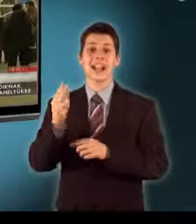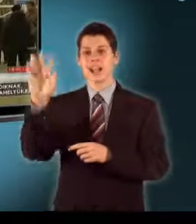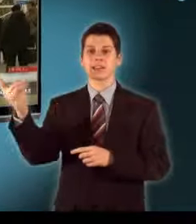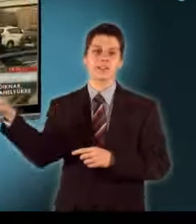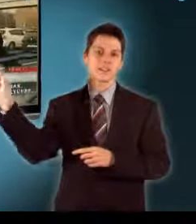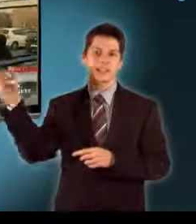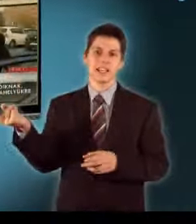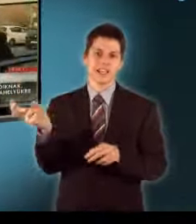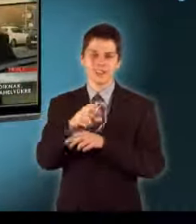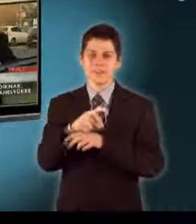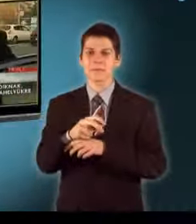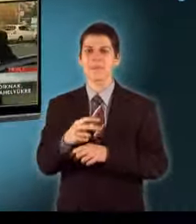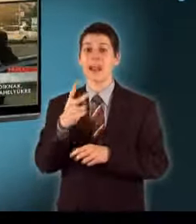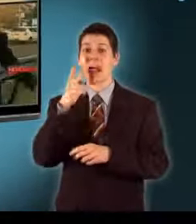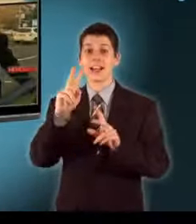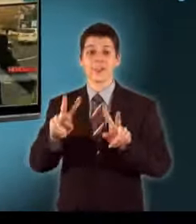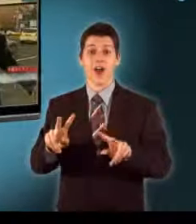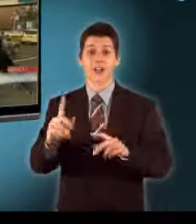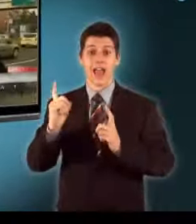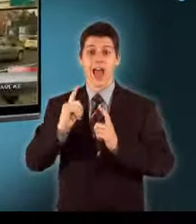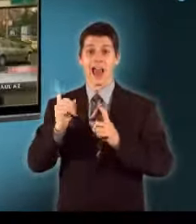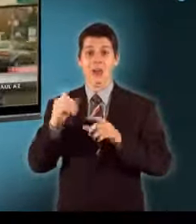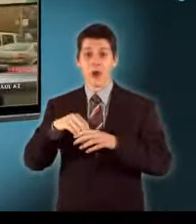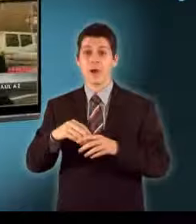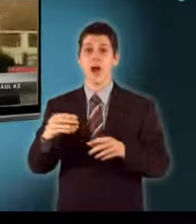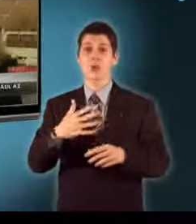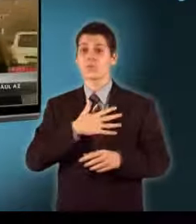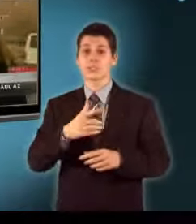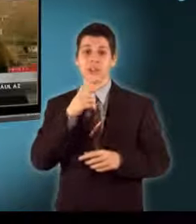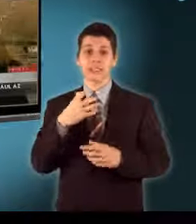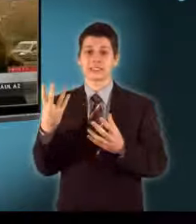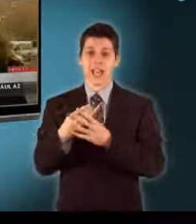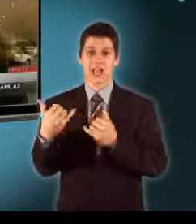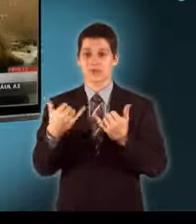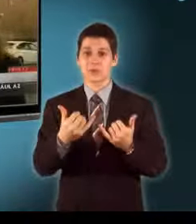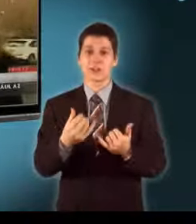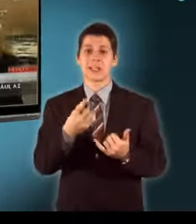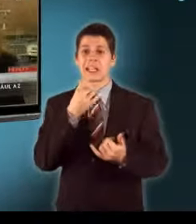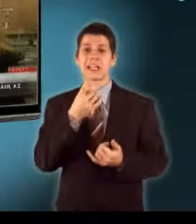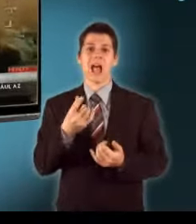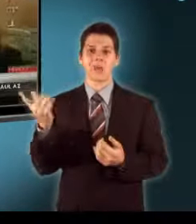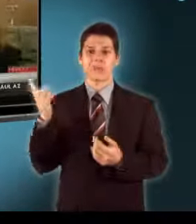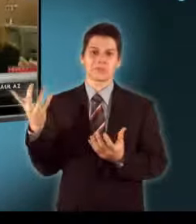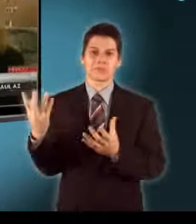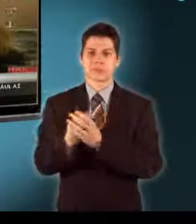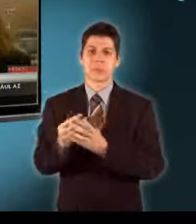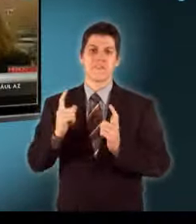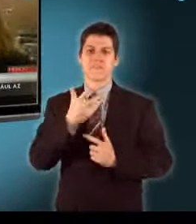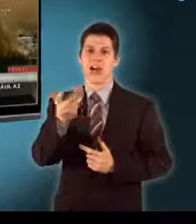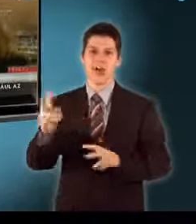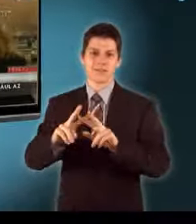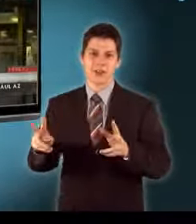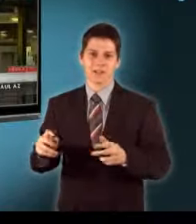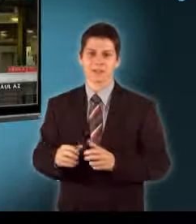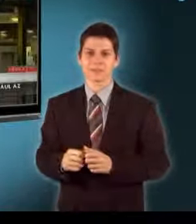buszmegállóból Láttam, hogy itt most állnak a megállóban És én úgy is megyek be a városba És gondoltam, hogy miért menjek egyedül, hogyha itt ennyien